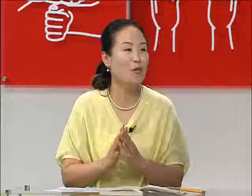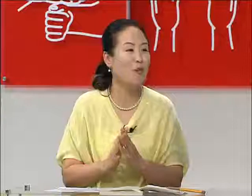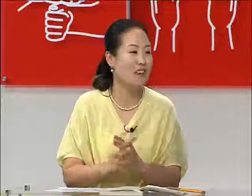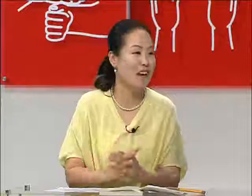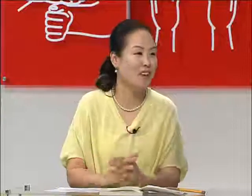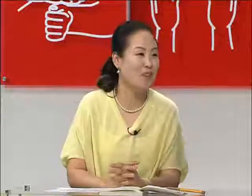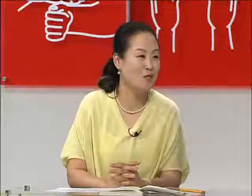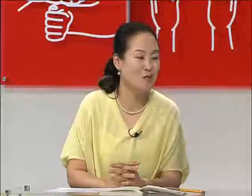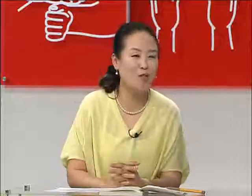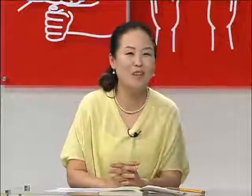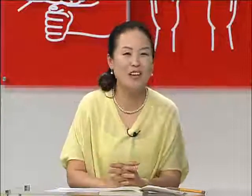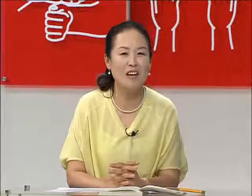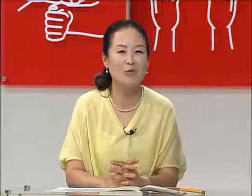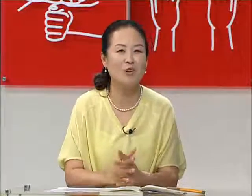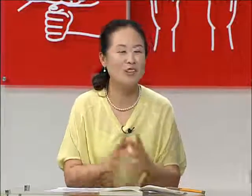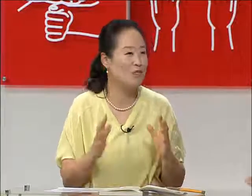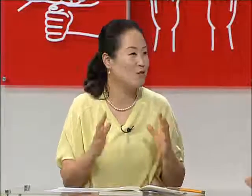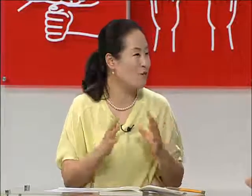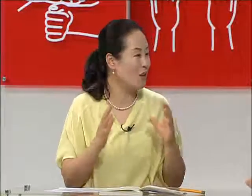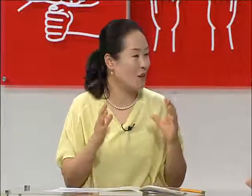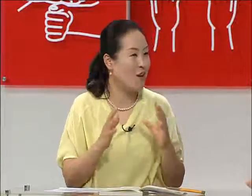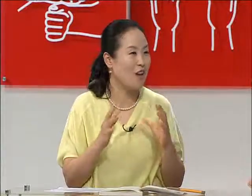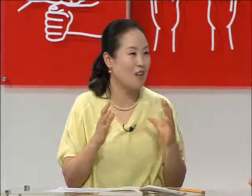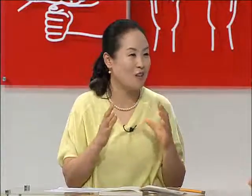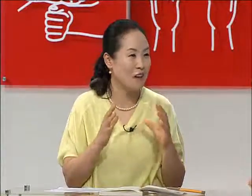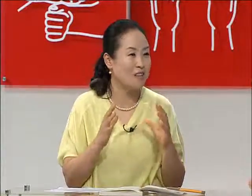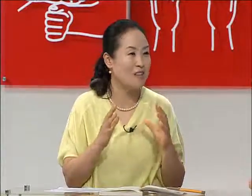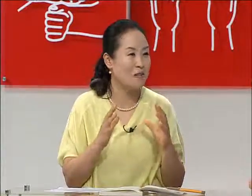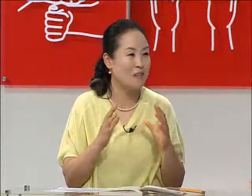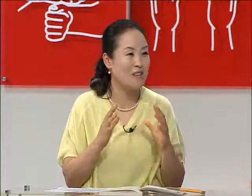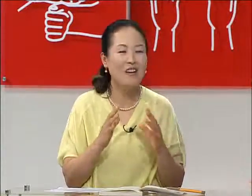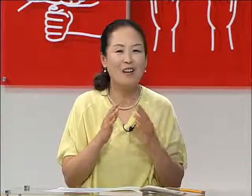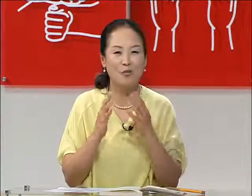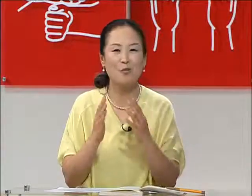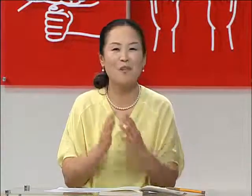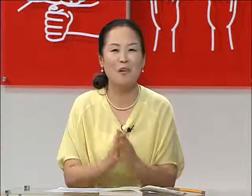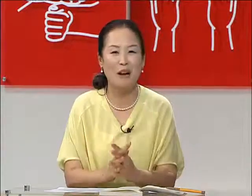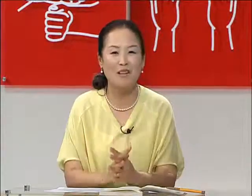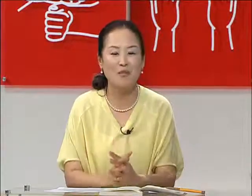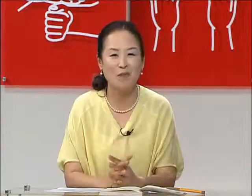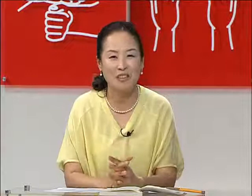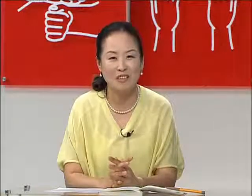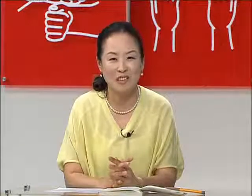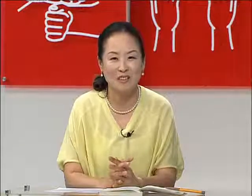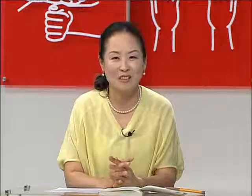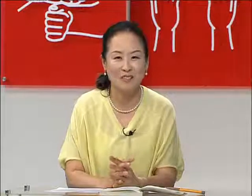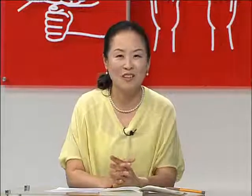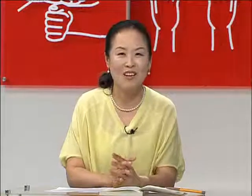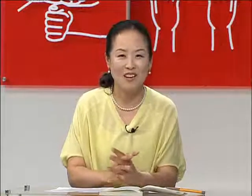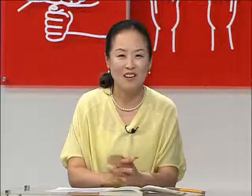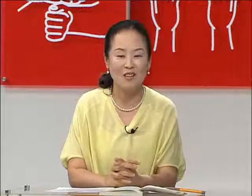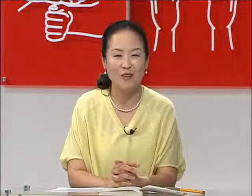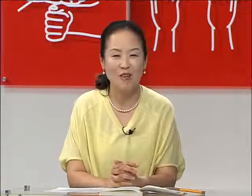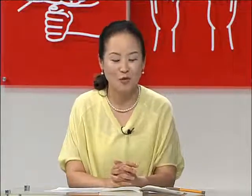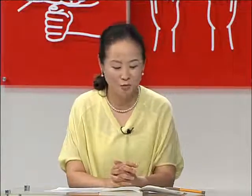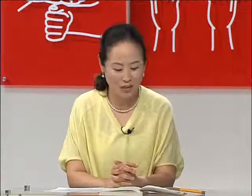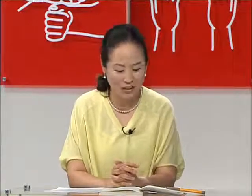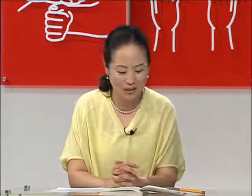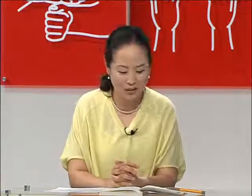통역사가 아니어도 우리가 농인 친구들과 대화할 때도 가능하면 조명이 밝은 곳에 가서 하는 것 굉장히 도움이 되겠죠?